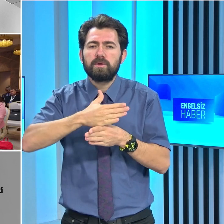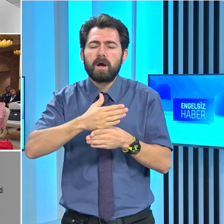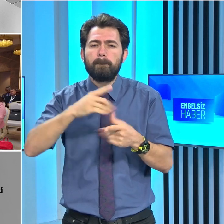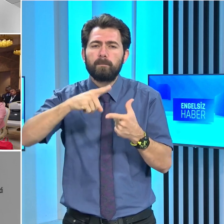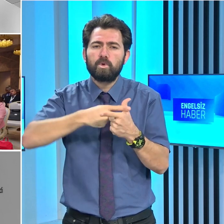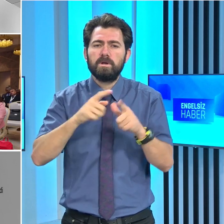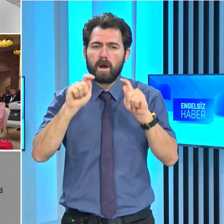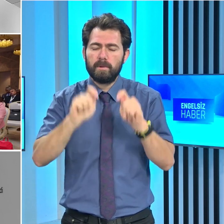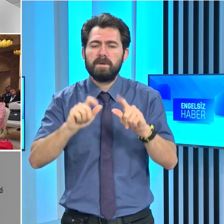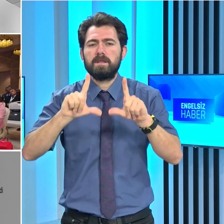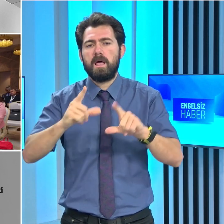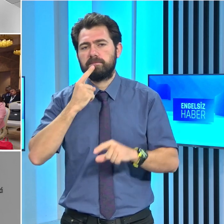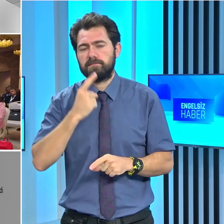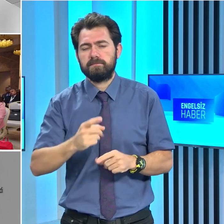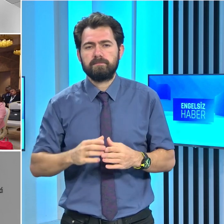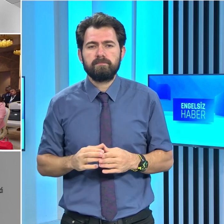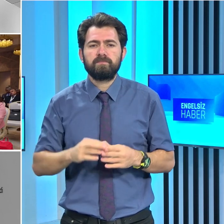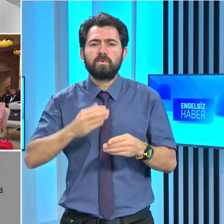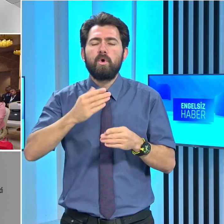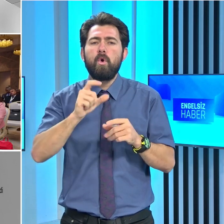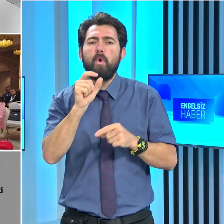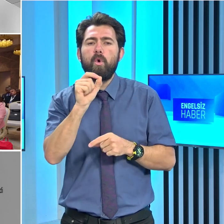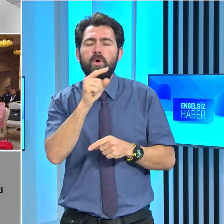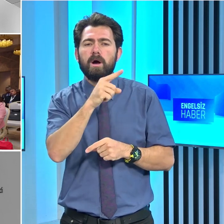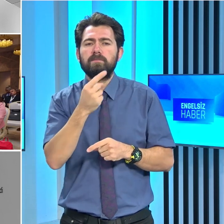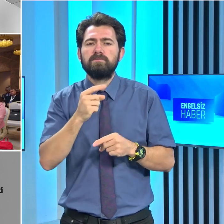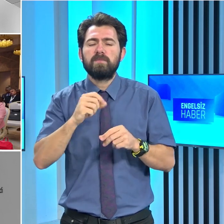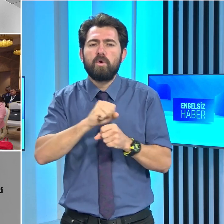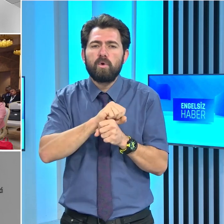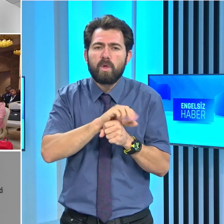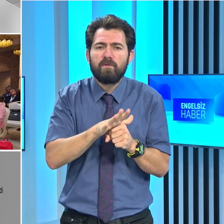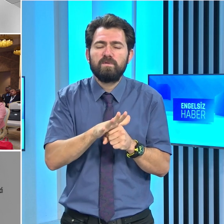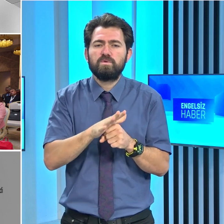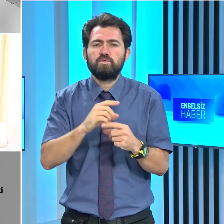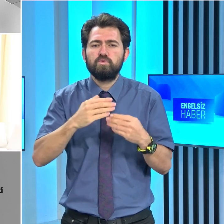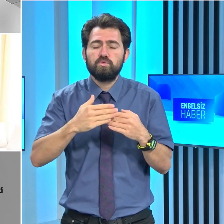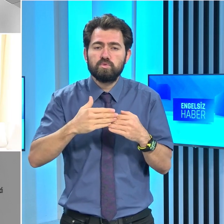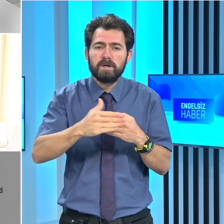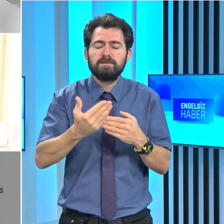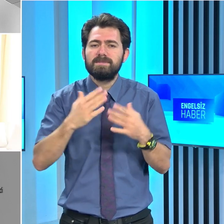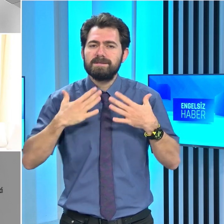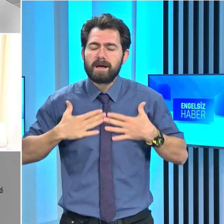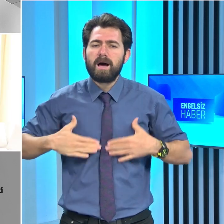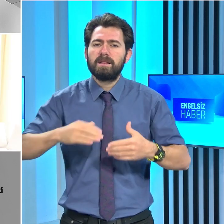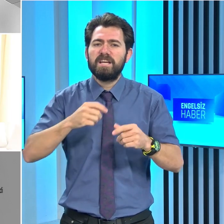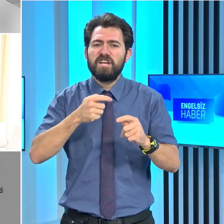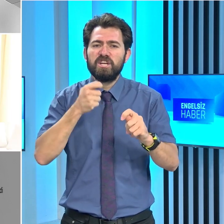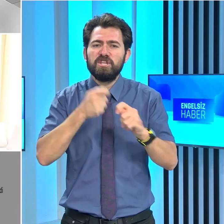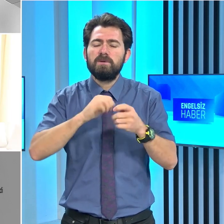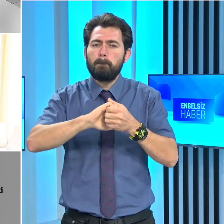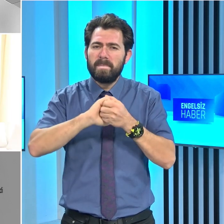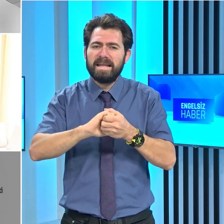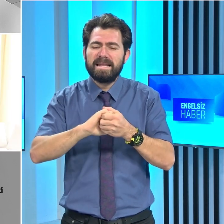konusunu dile getirdi. Oygar ayrıca COVID-19'un sağlık işbirliğinin önemini yeniden